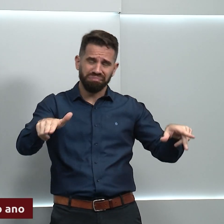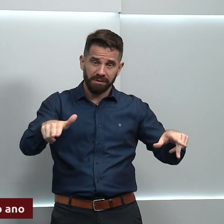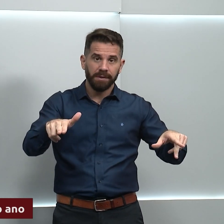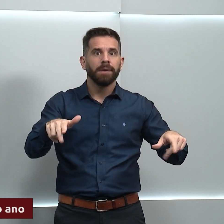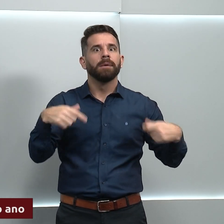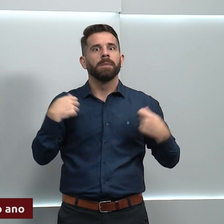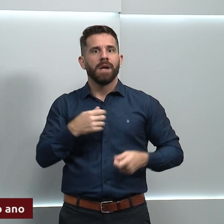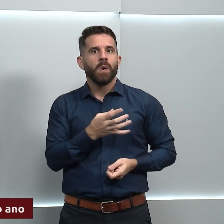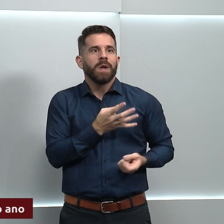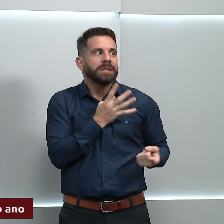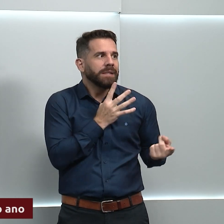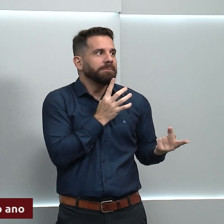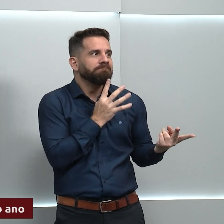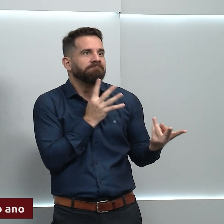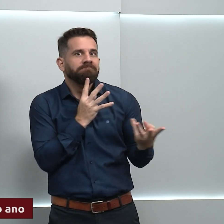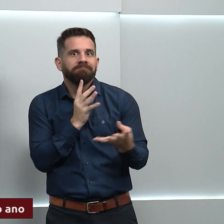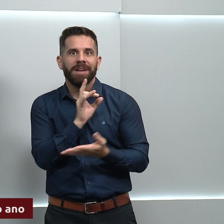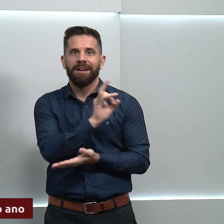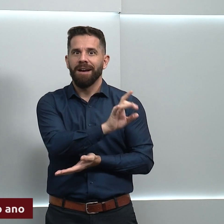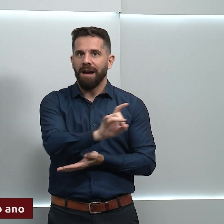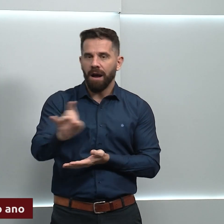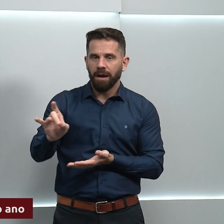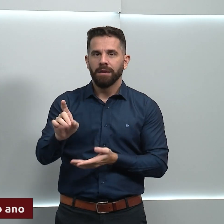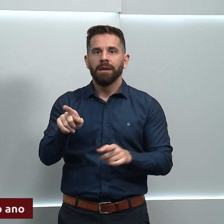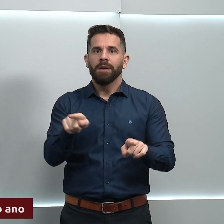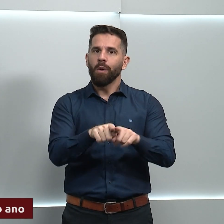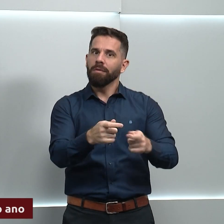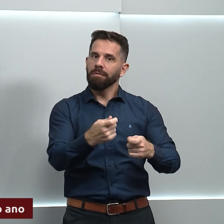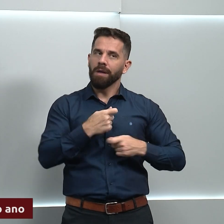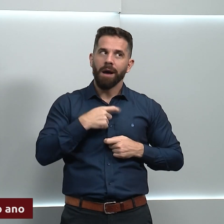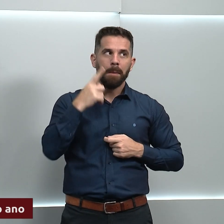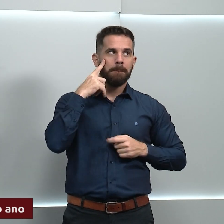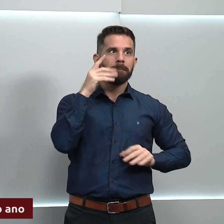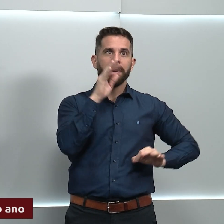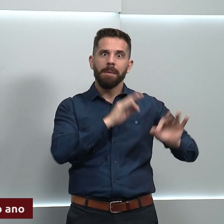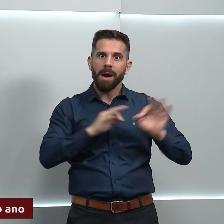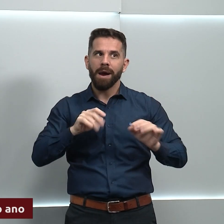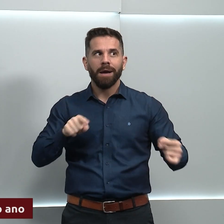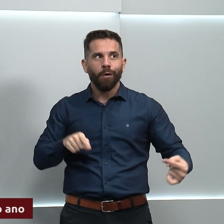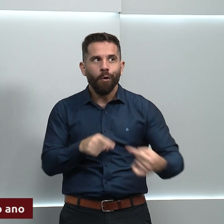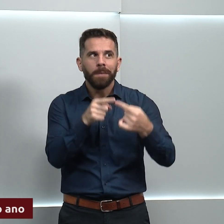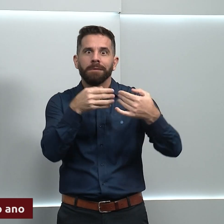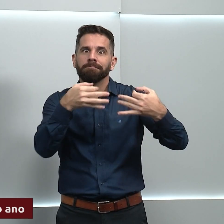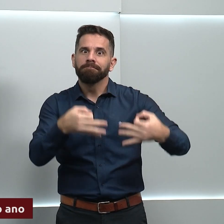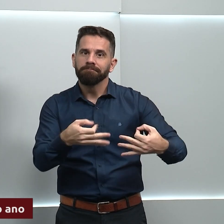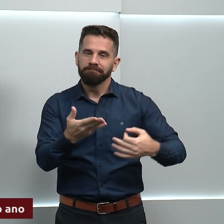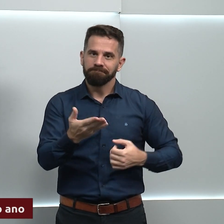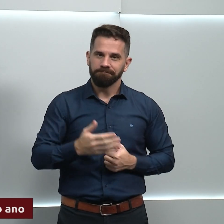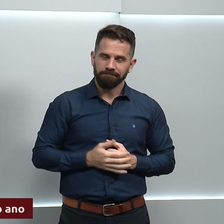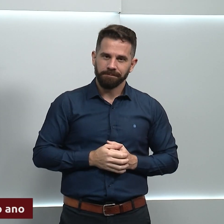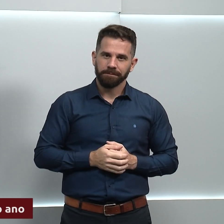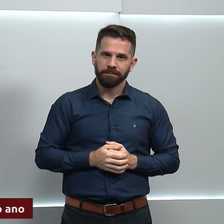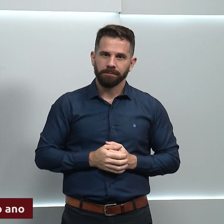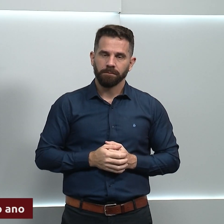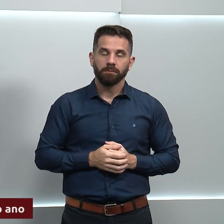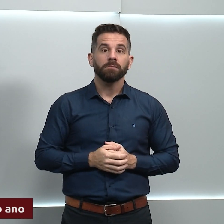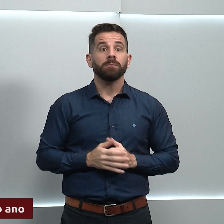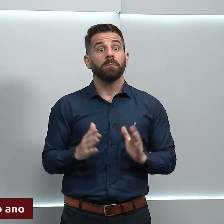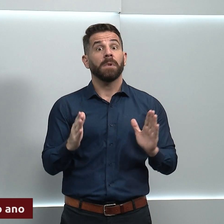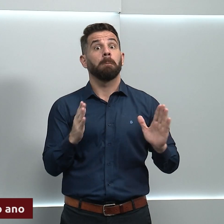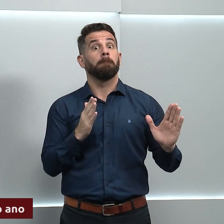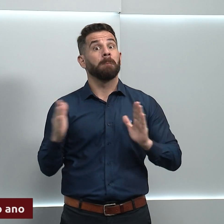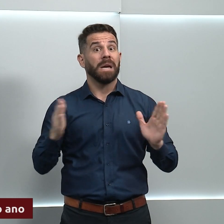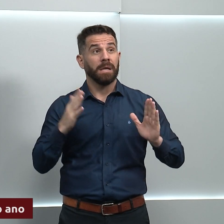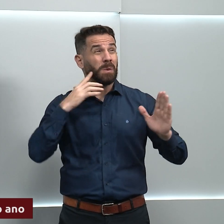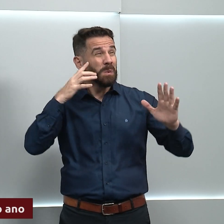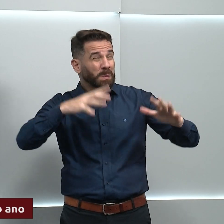fenômenos da natureza ajuda a gente a se preparar melhor para cada um deles. O período de estiagem,